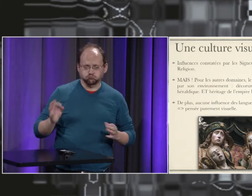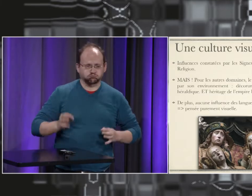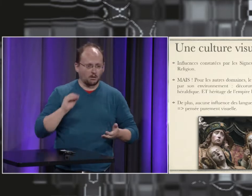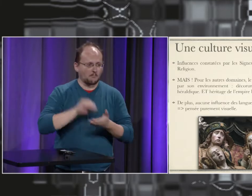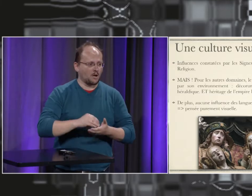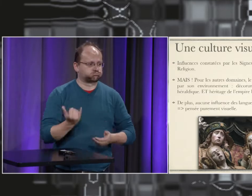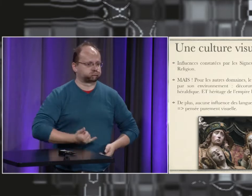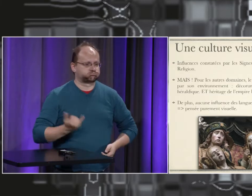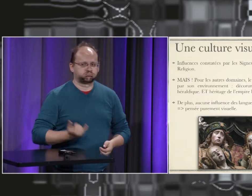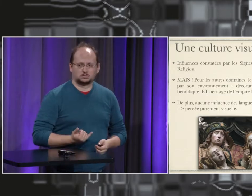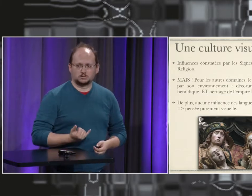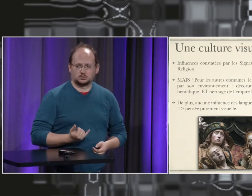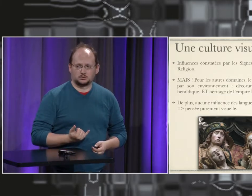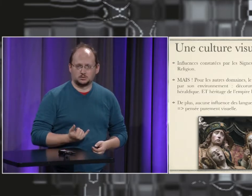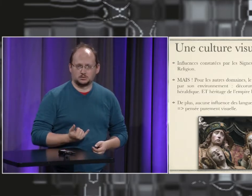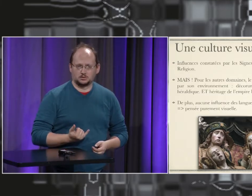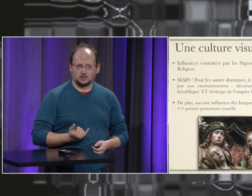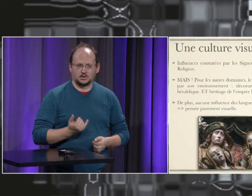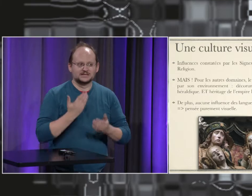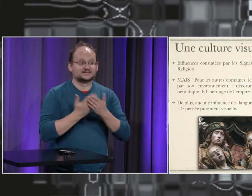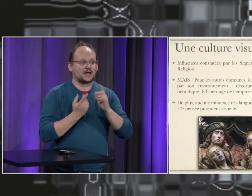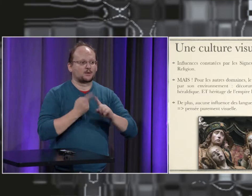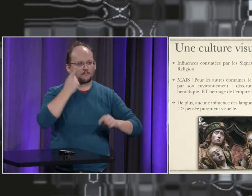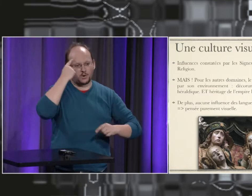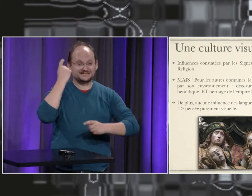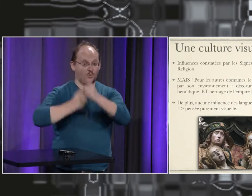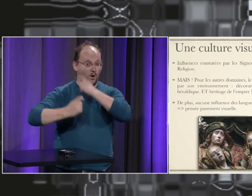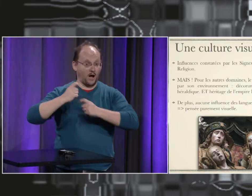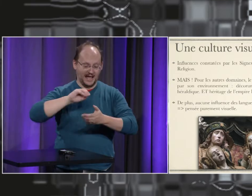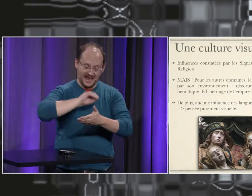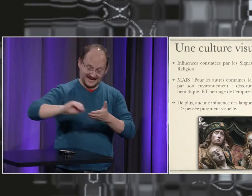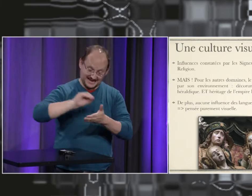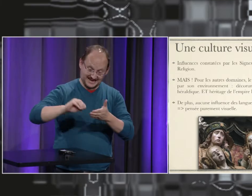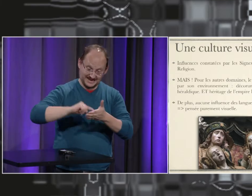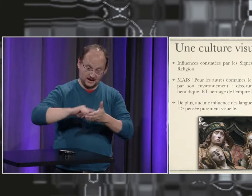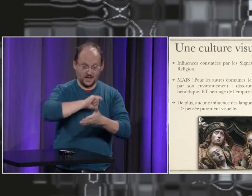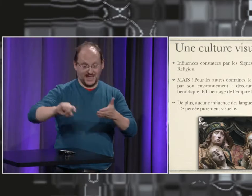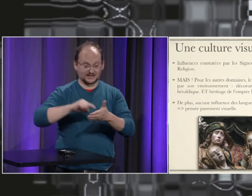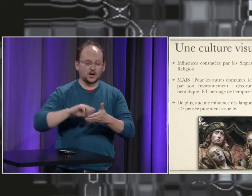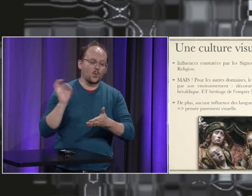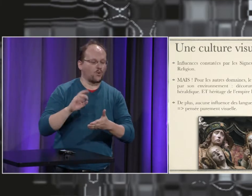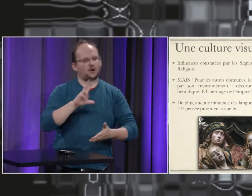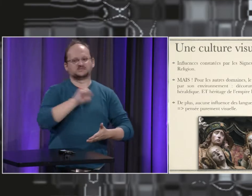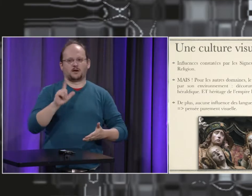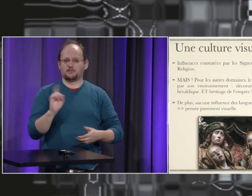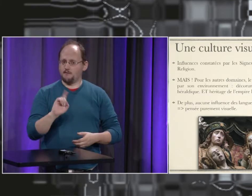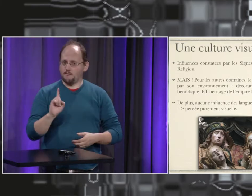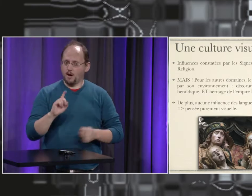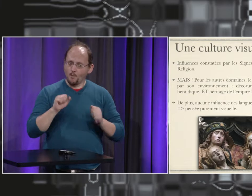en fait on n'avait pas besoin d'écrire ce n'était pas effrayant pour les gens de l'époque on n'écrivait pas sur ce côté extrêmement